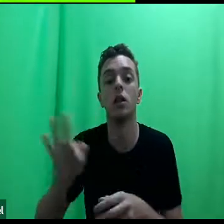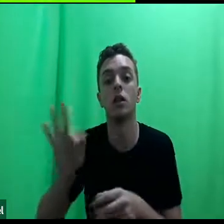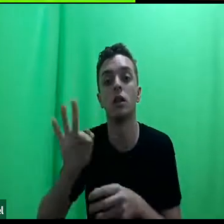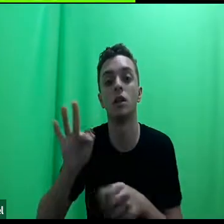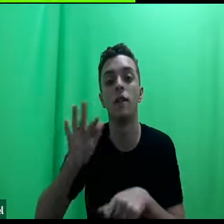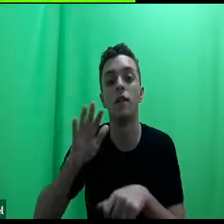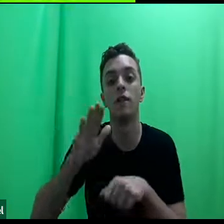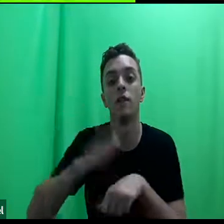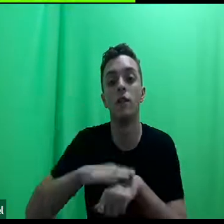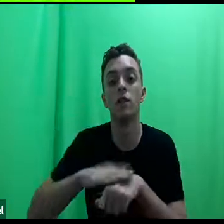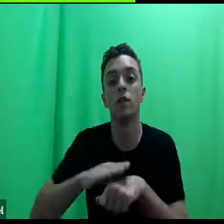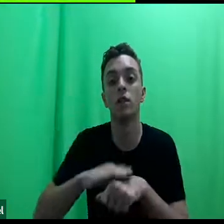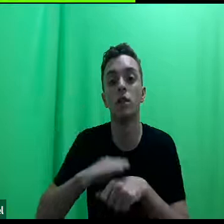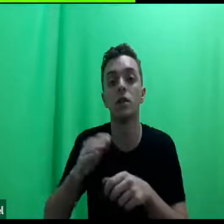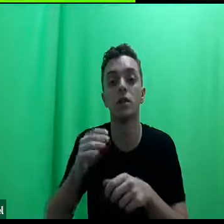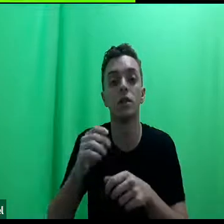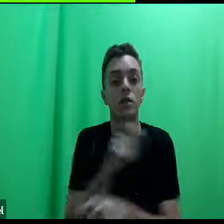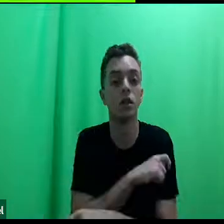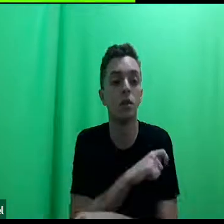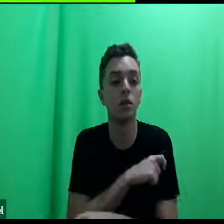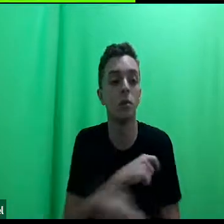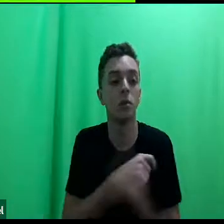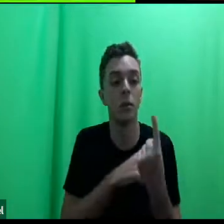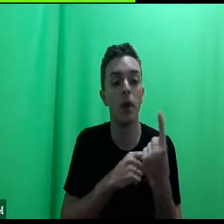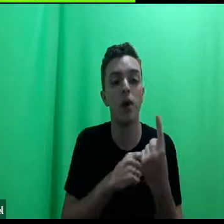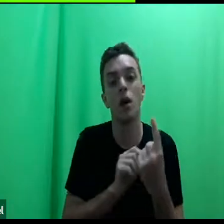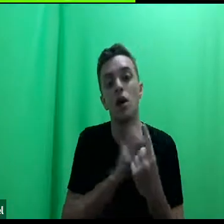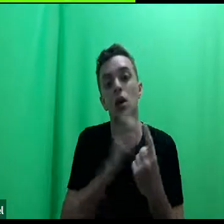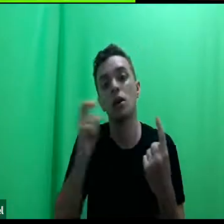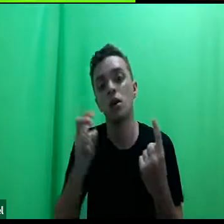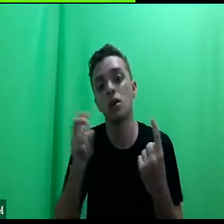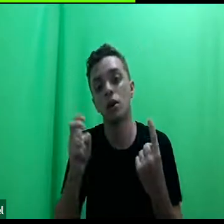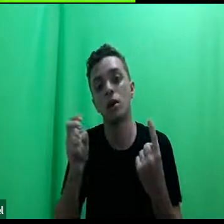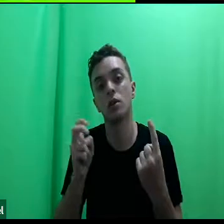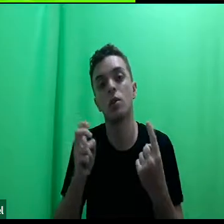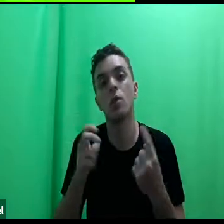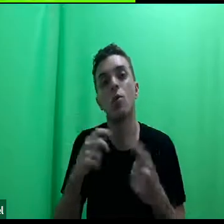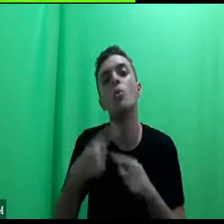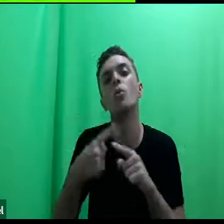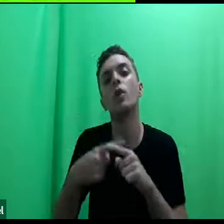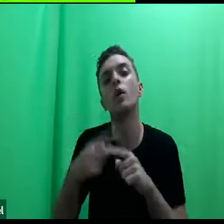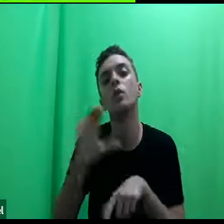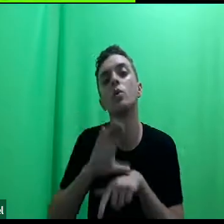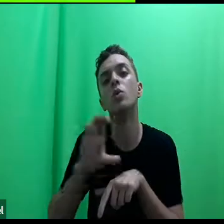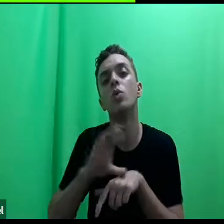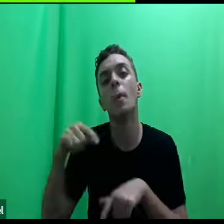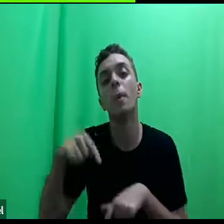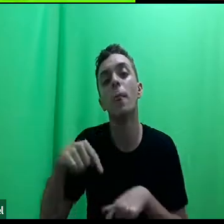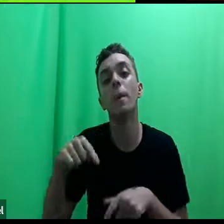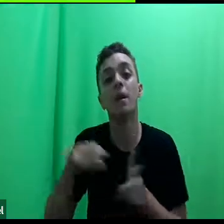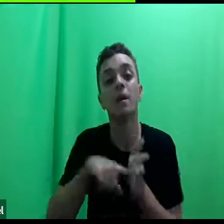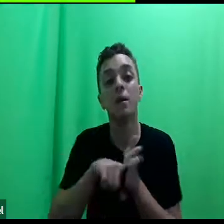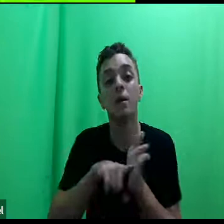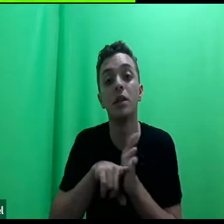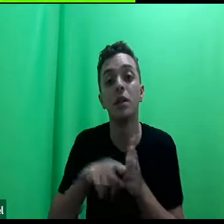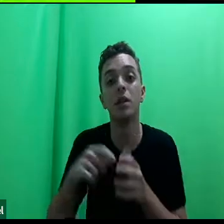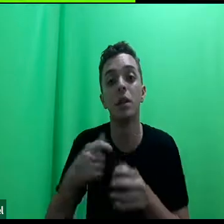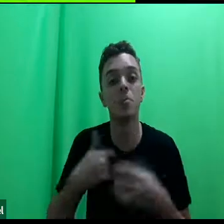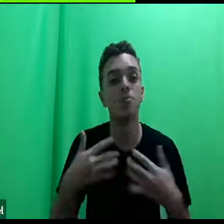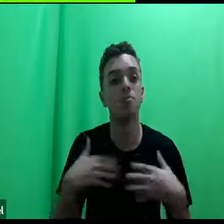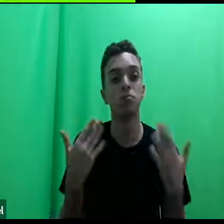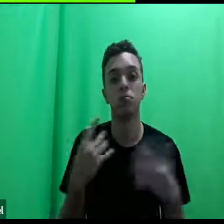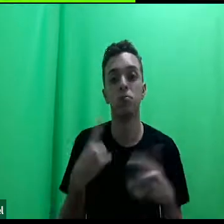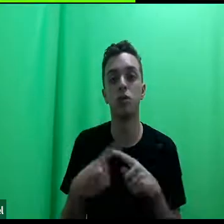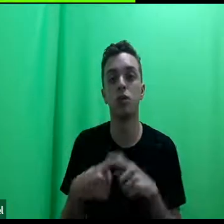questionário para alunos do primeiro ao quinto ano sobre os motivos pelos quais eles estavam no curso. E essa pesquisa na época me impactou muito, porque os